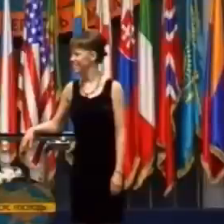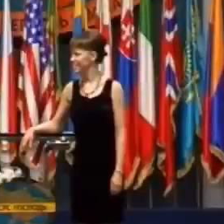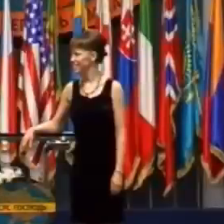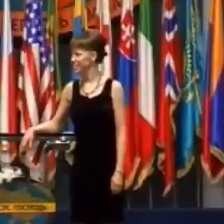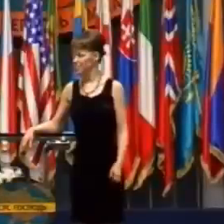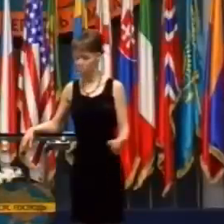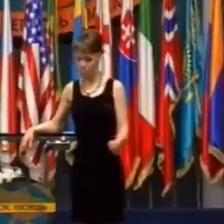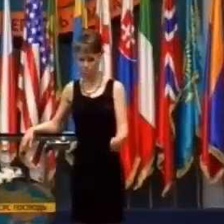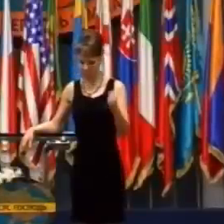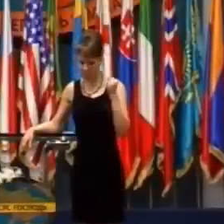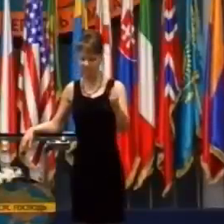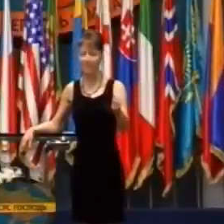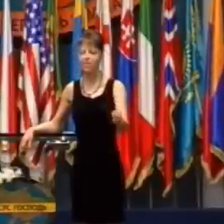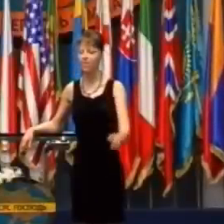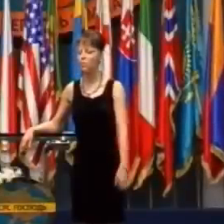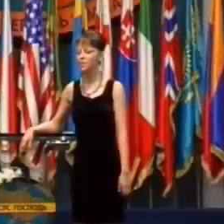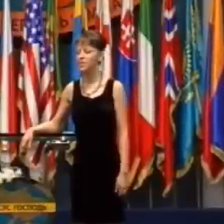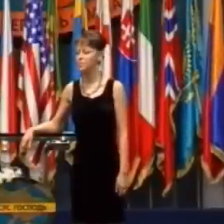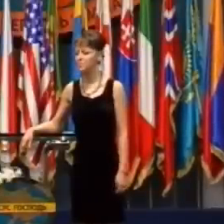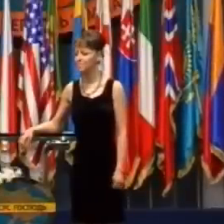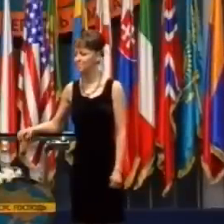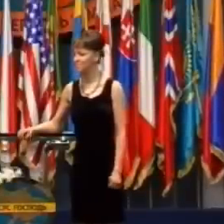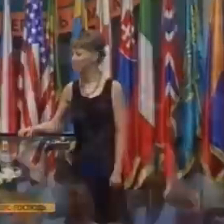Biblia to hovorí